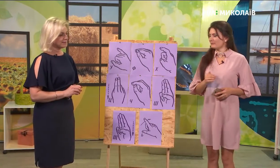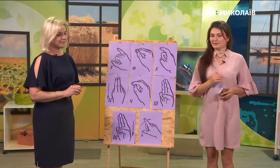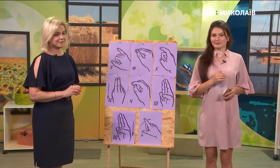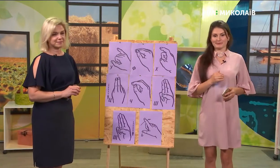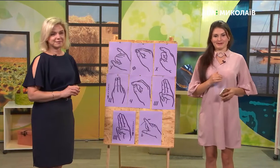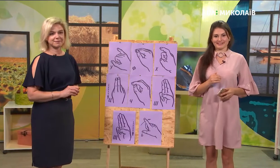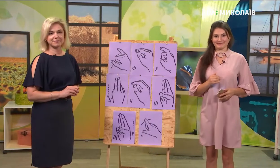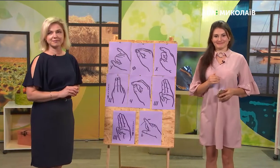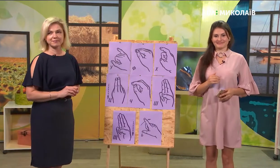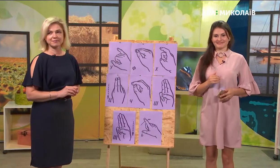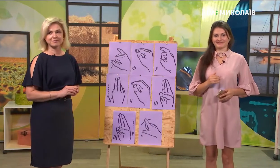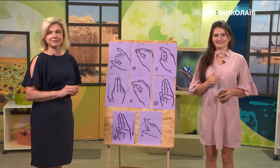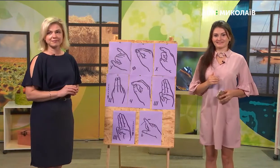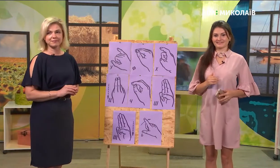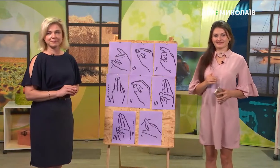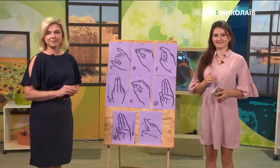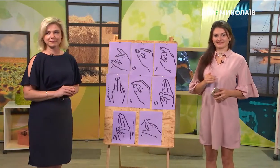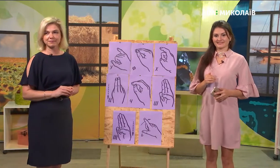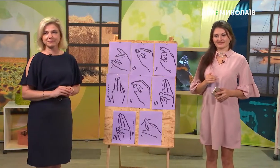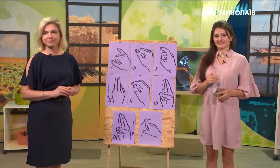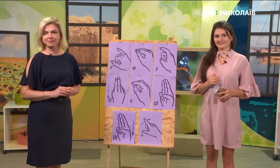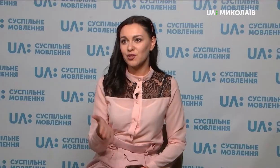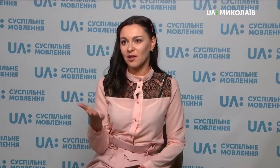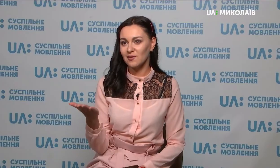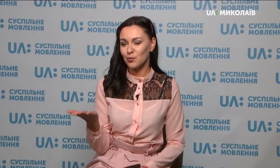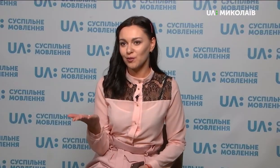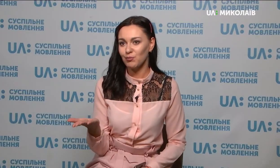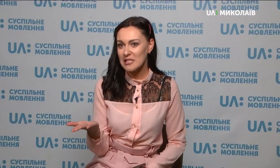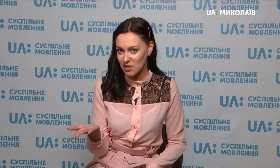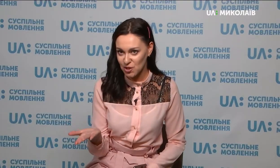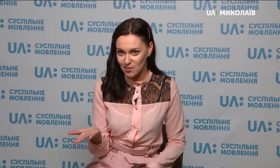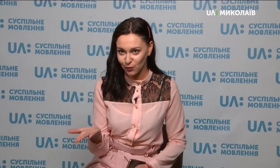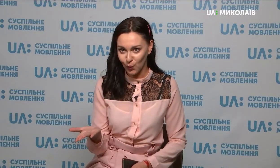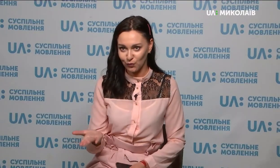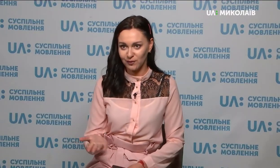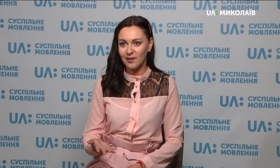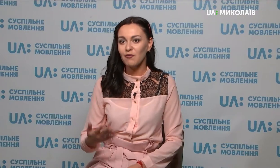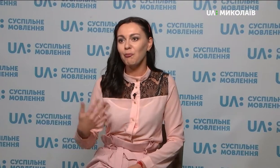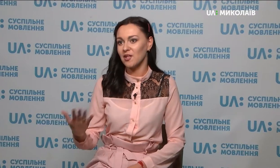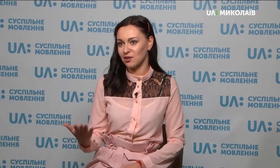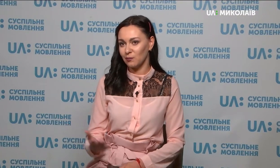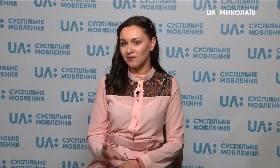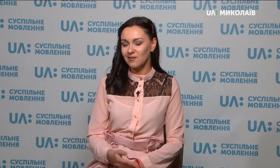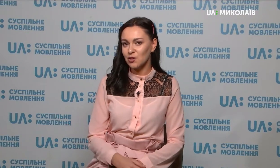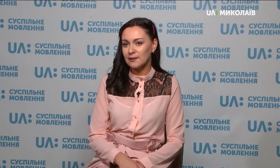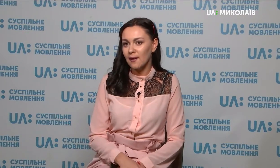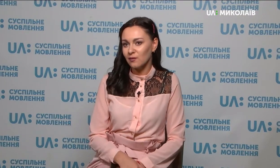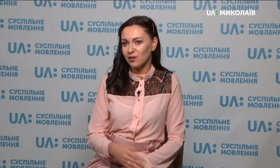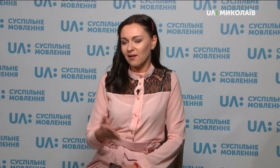будемо допомагати. Справа в тому, що ви вивчаєте вже протягом місяця жестову мову. Я вперше, для мене дещо складно, я